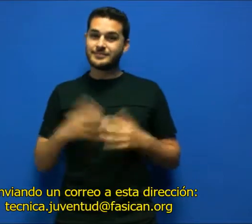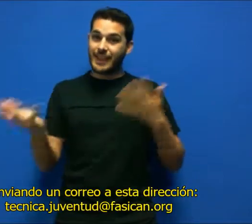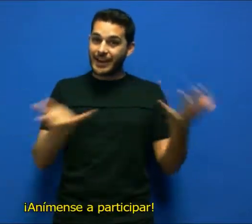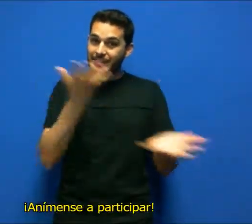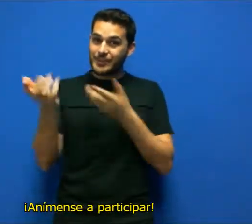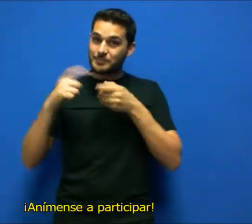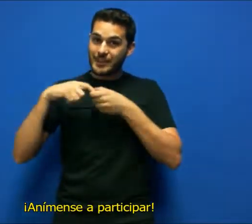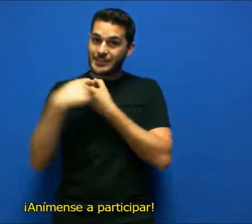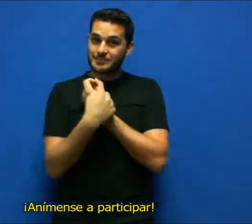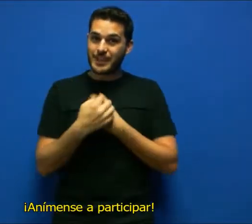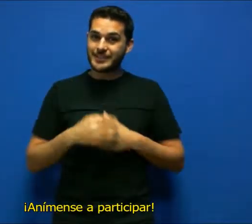¡Anímense a participar!